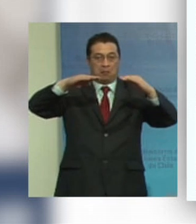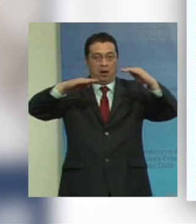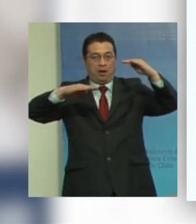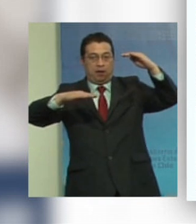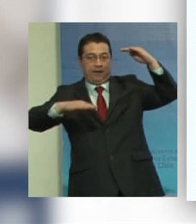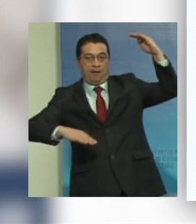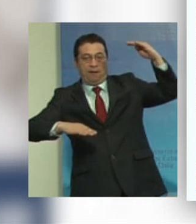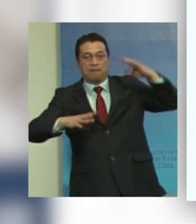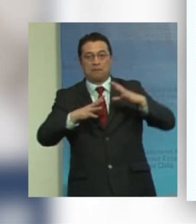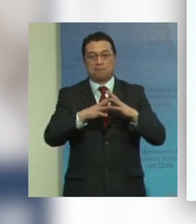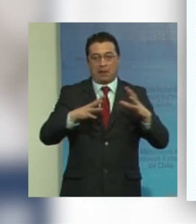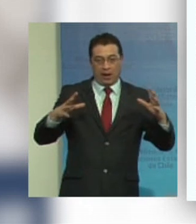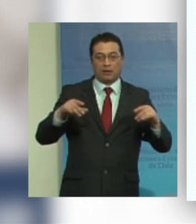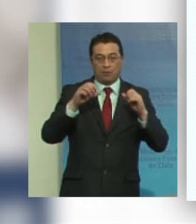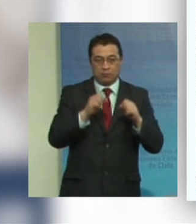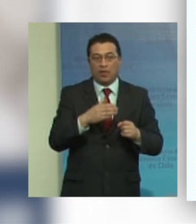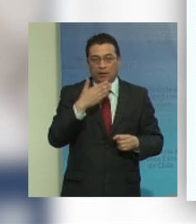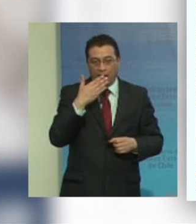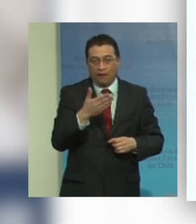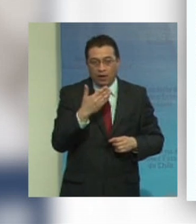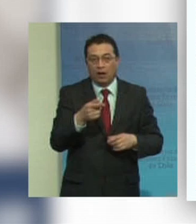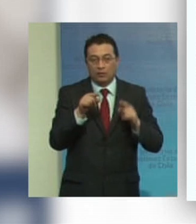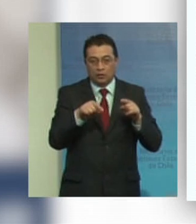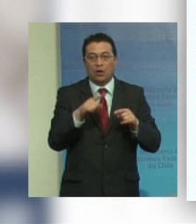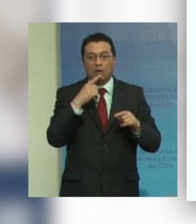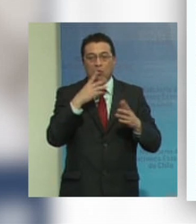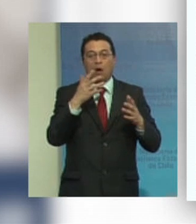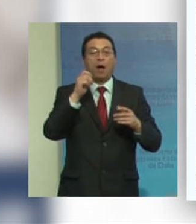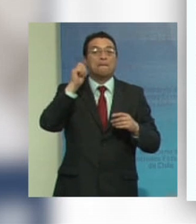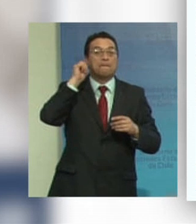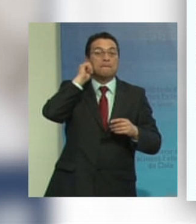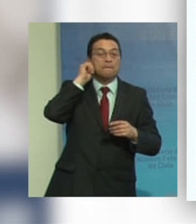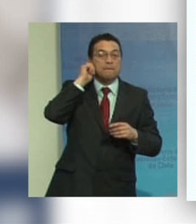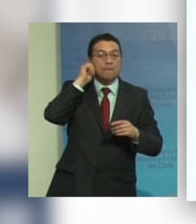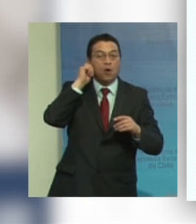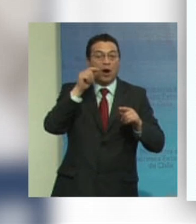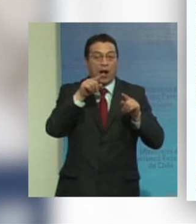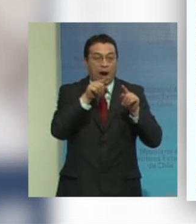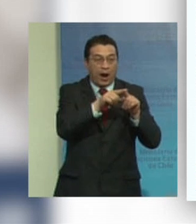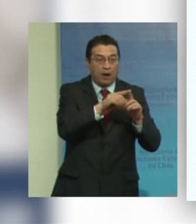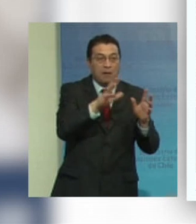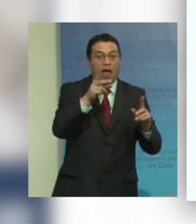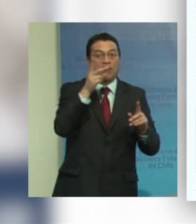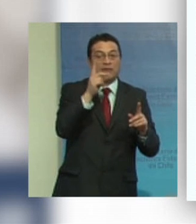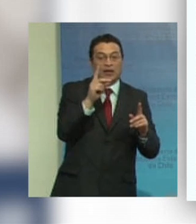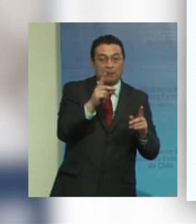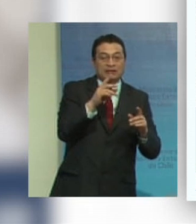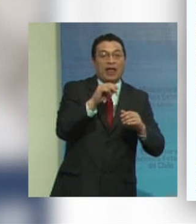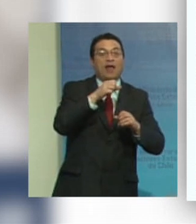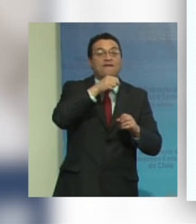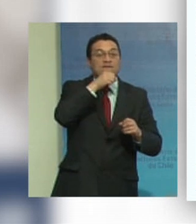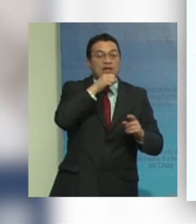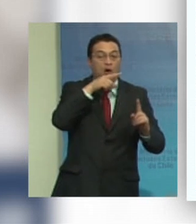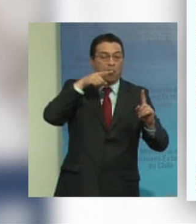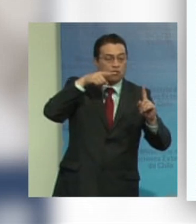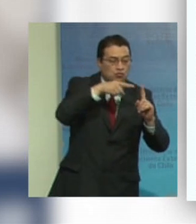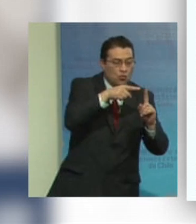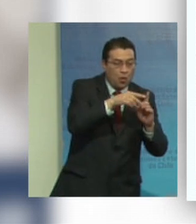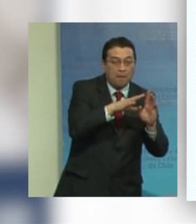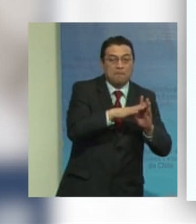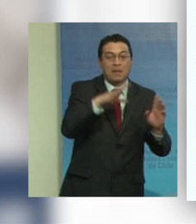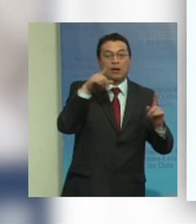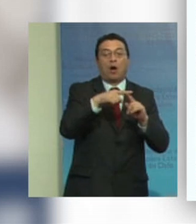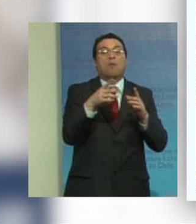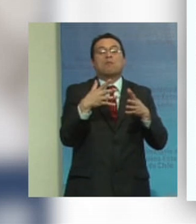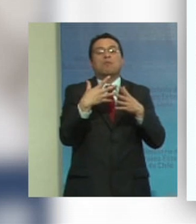entonces podríamos hablar de alguna manera acá de una feminización de la discapacidad a edades mayores que se debe a